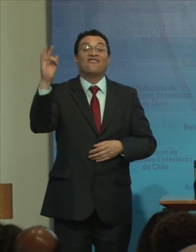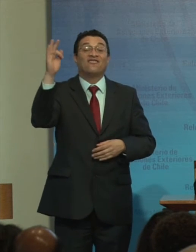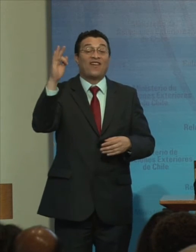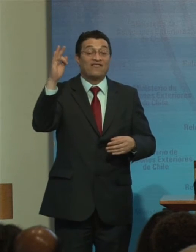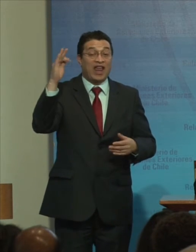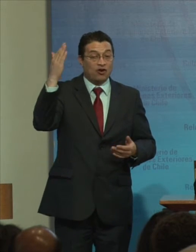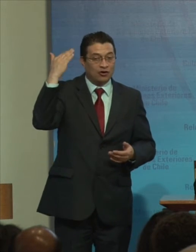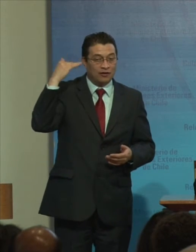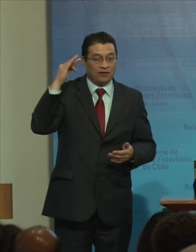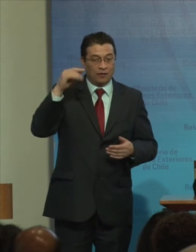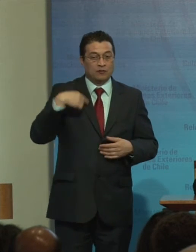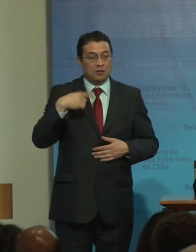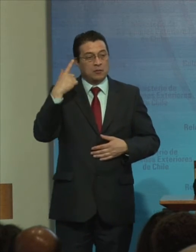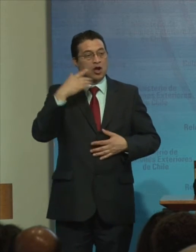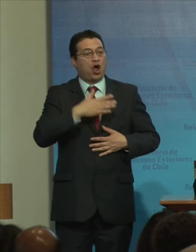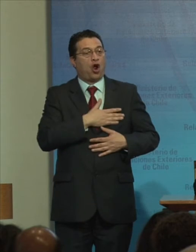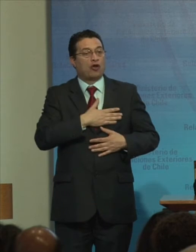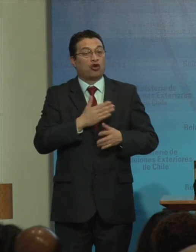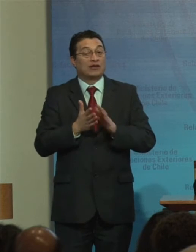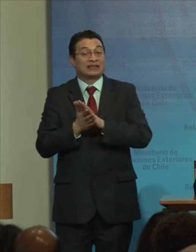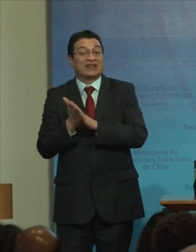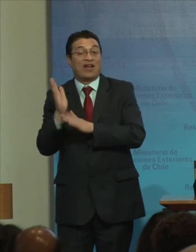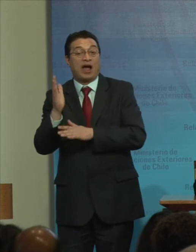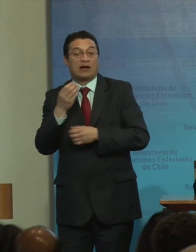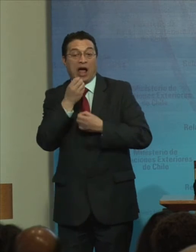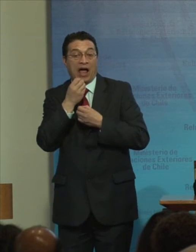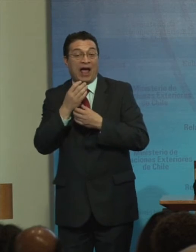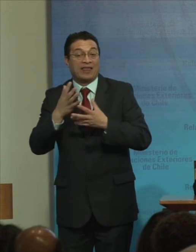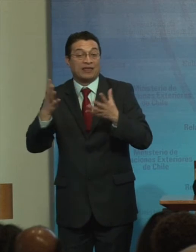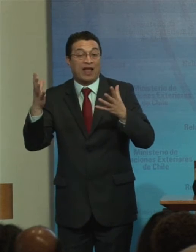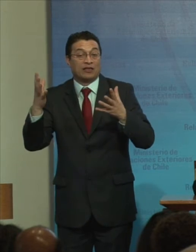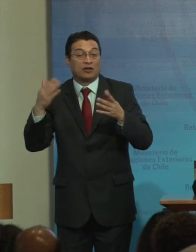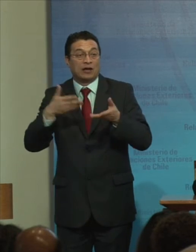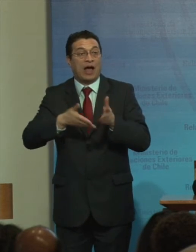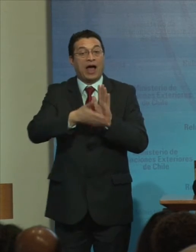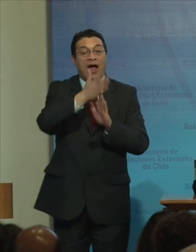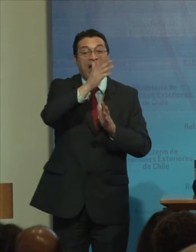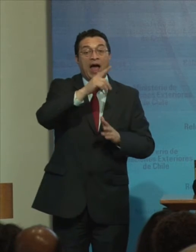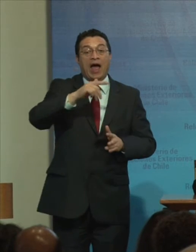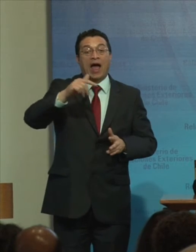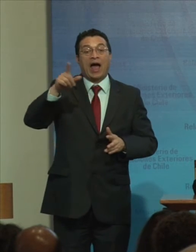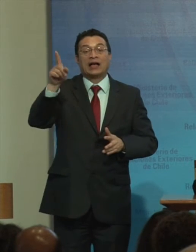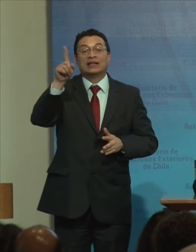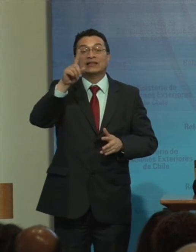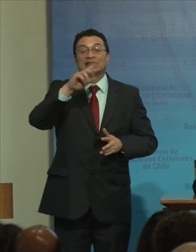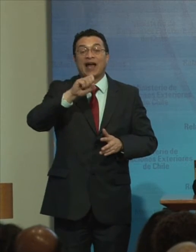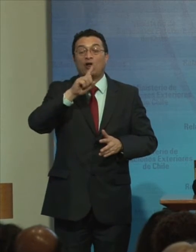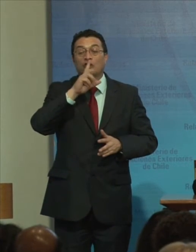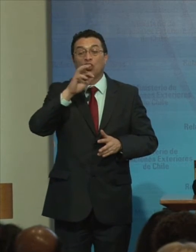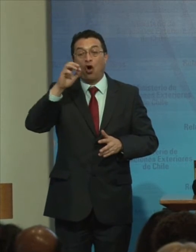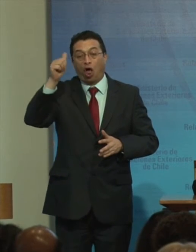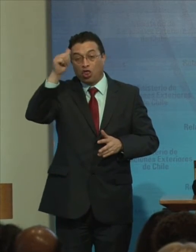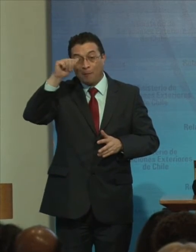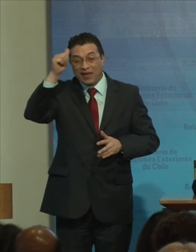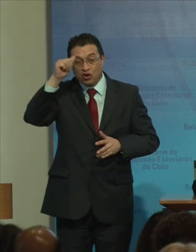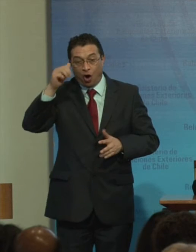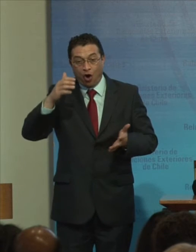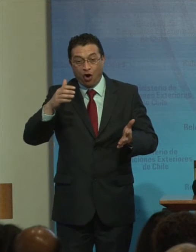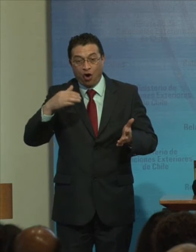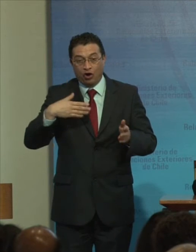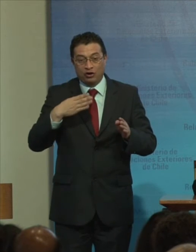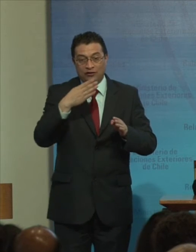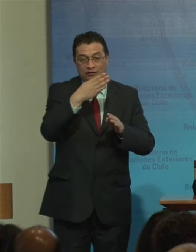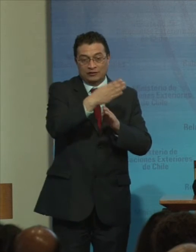si se va Mi corazón Cantando Hacia Santo Domingo Compañero Eso